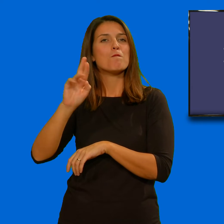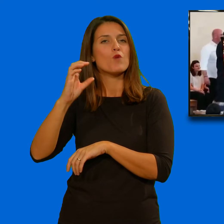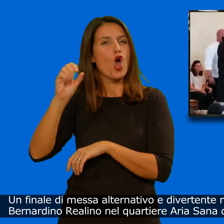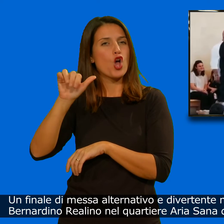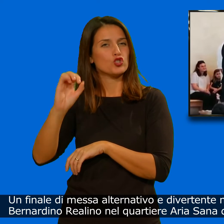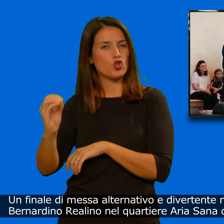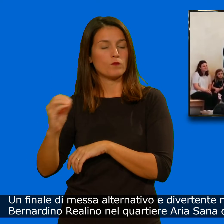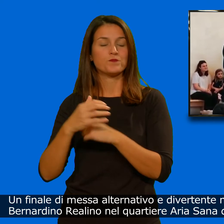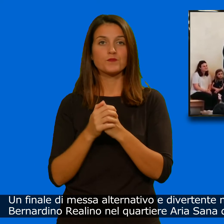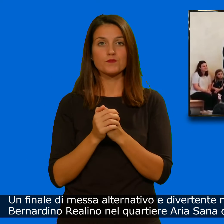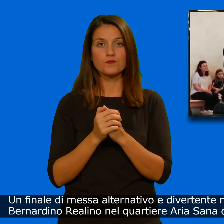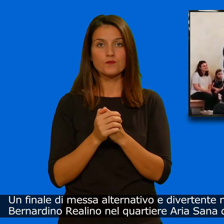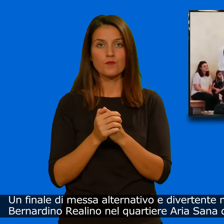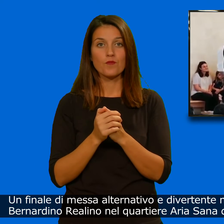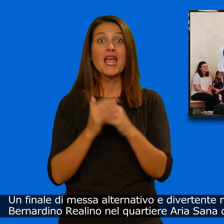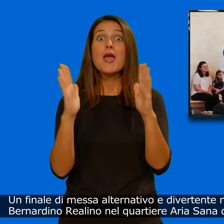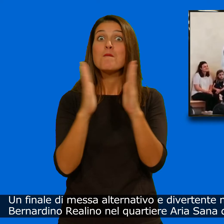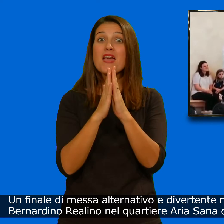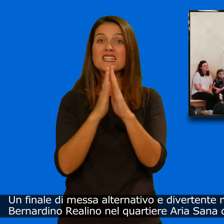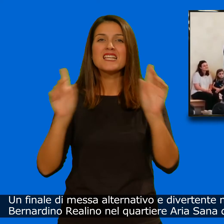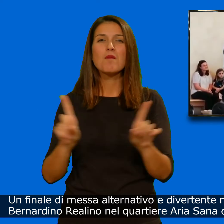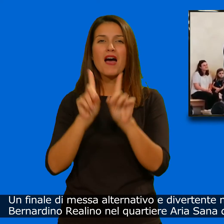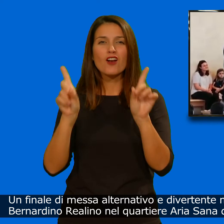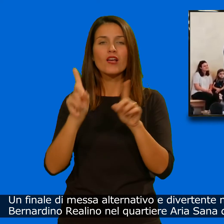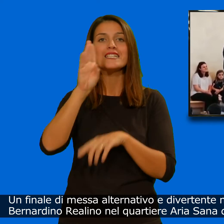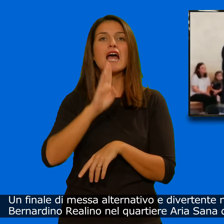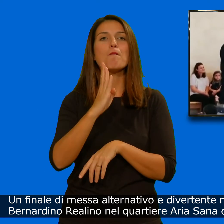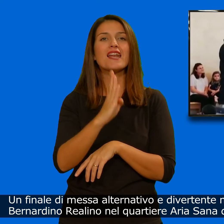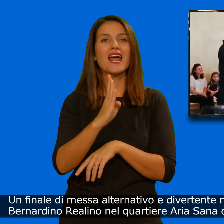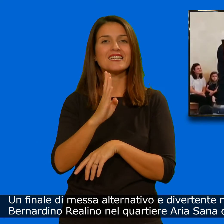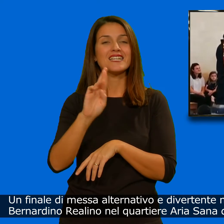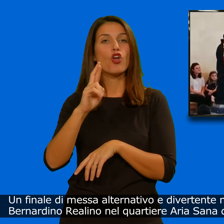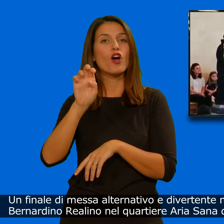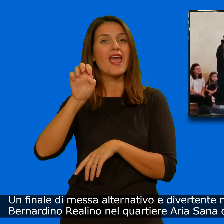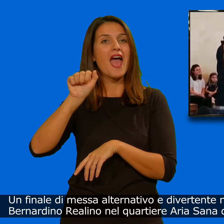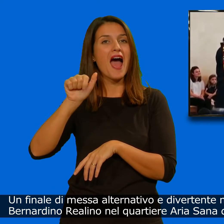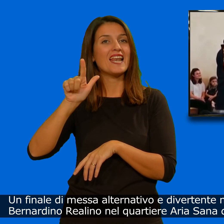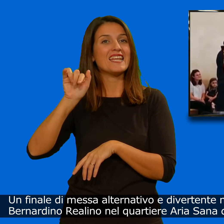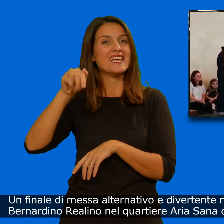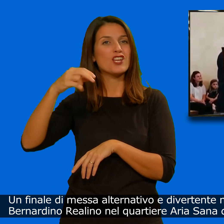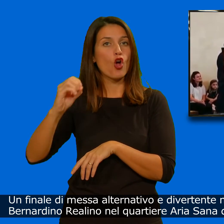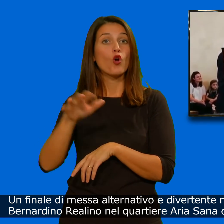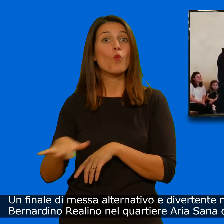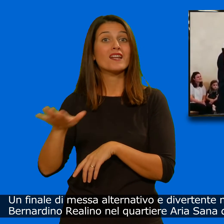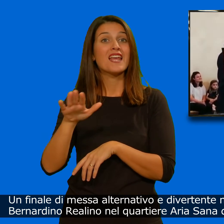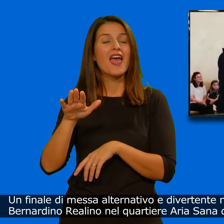Finale di messa alternativo e divertente nella parrocchia di San Bernardino Realino, nel quartiere Aria Sana di Lecce.